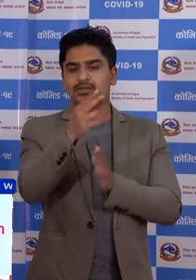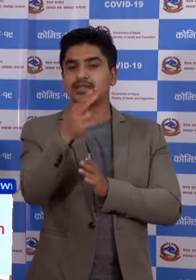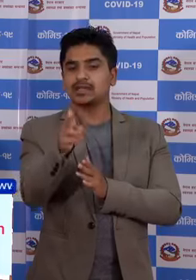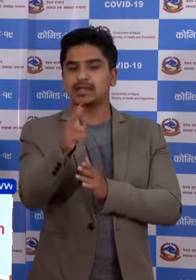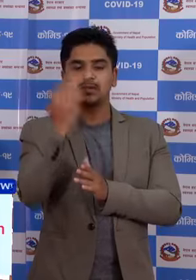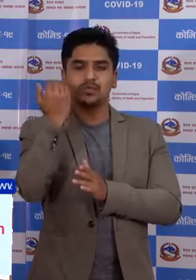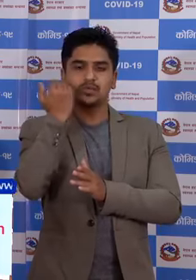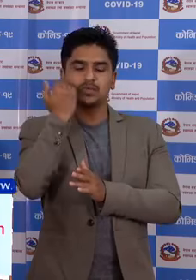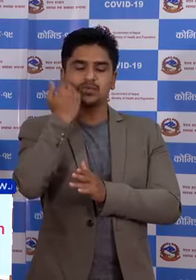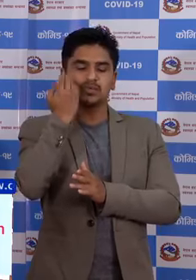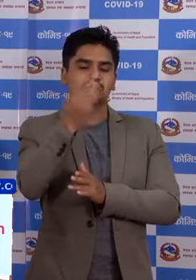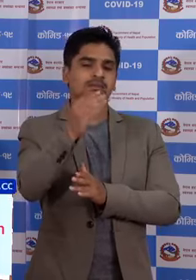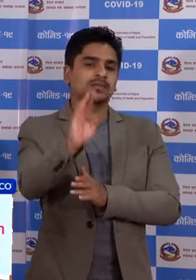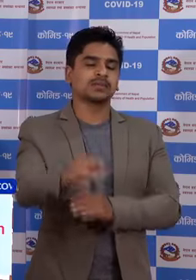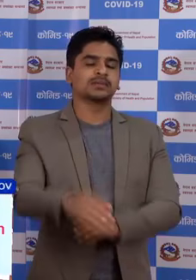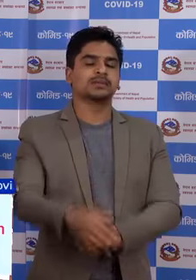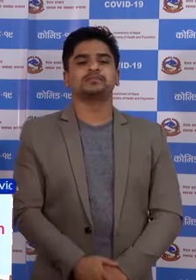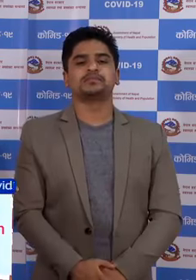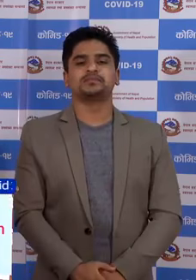पुरुसुनोंचा